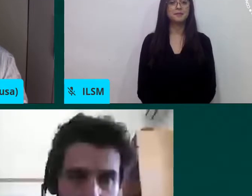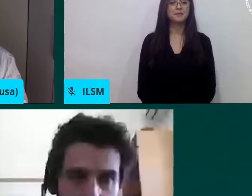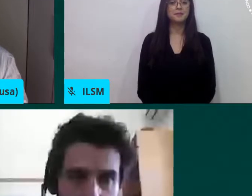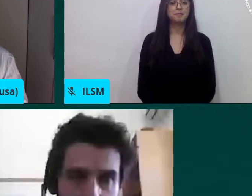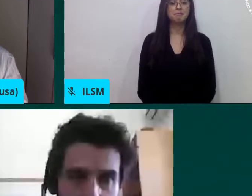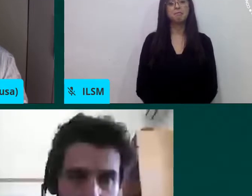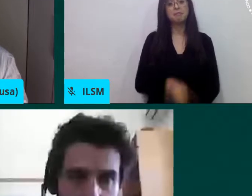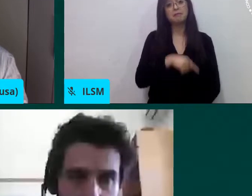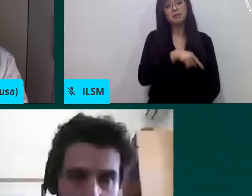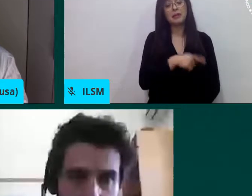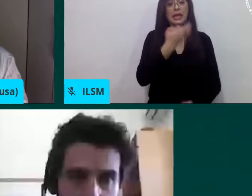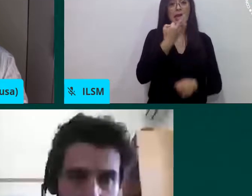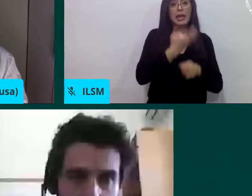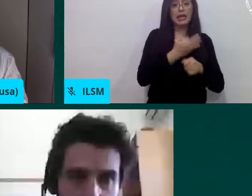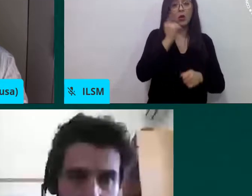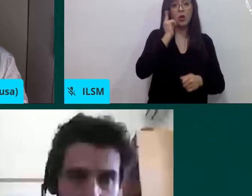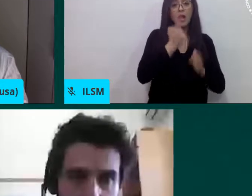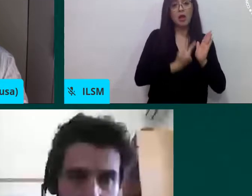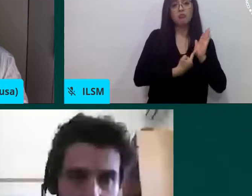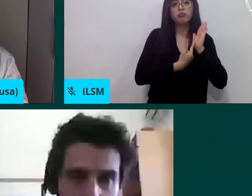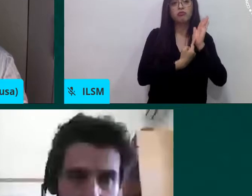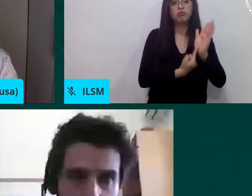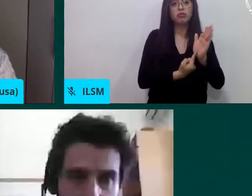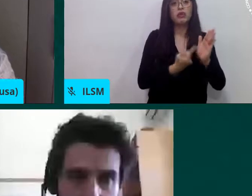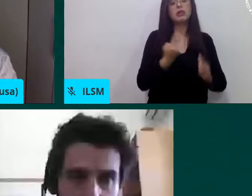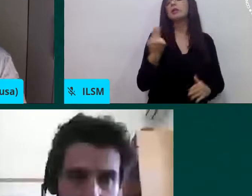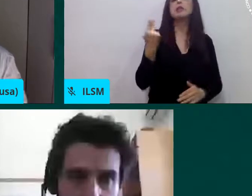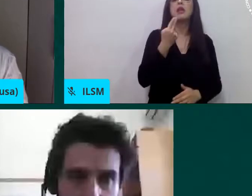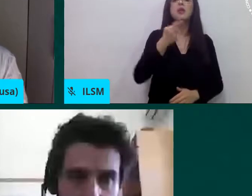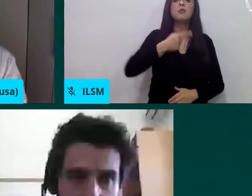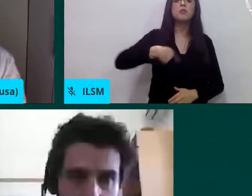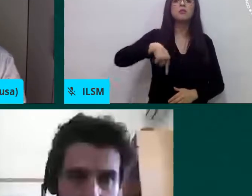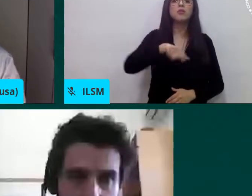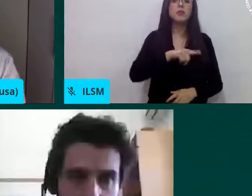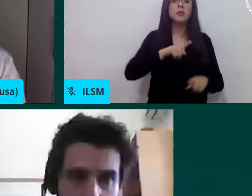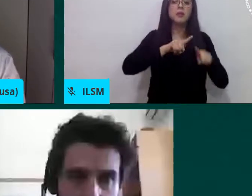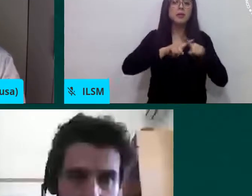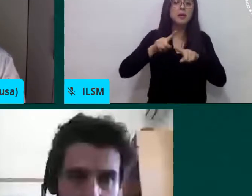campaña para hacer el 3 de octubre, jornada de la memoria.